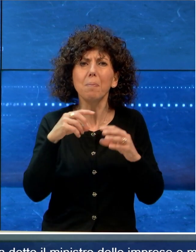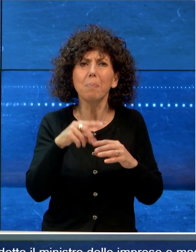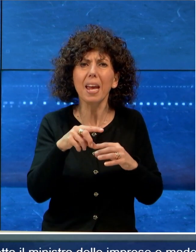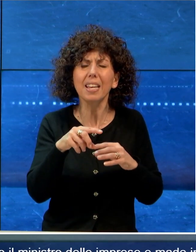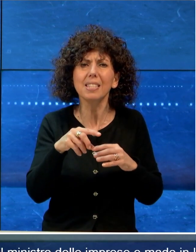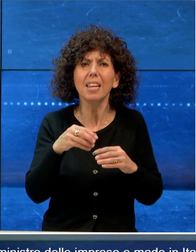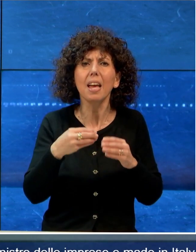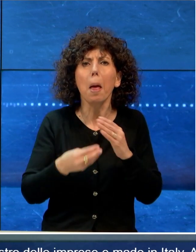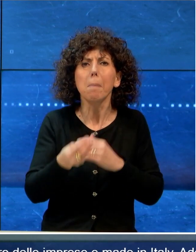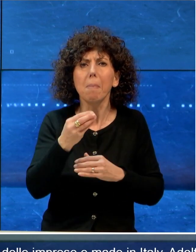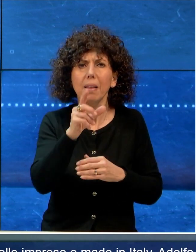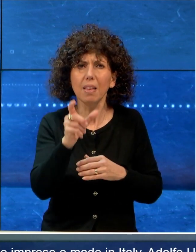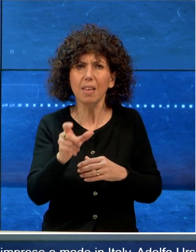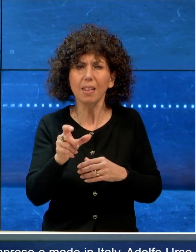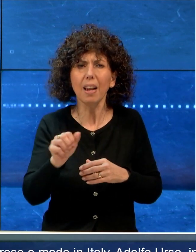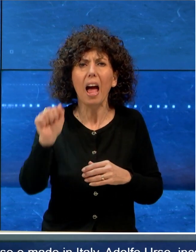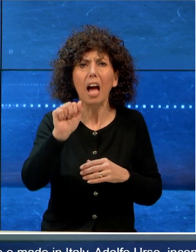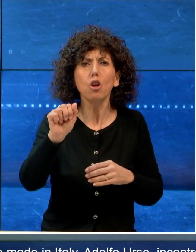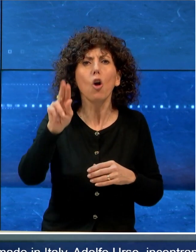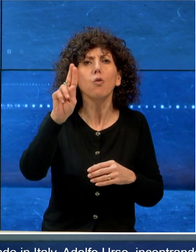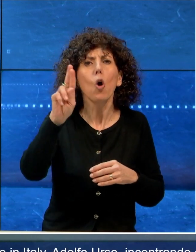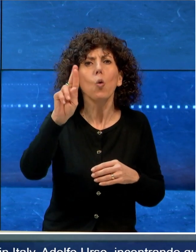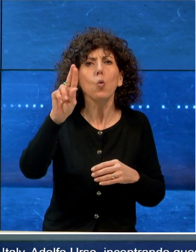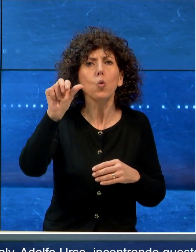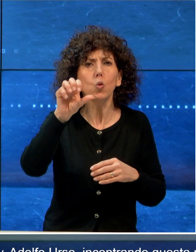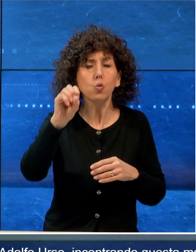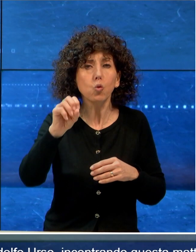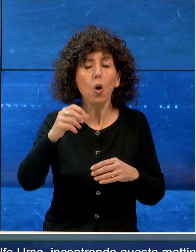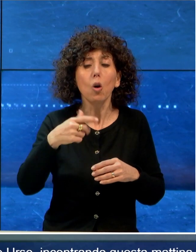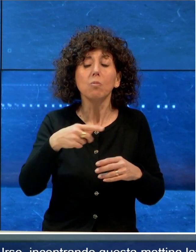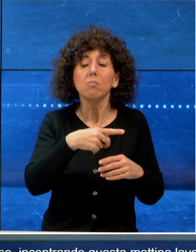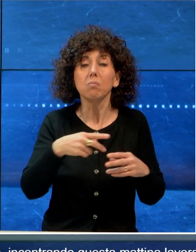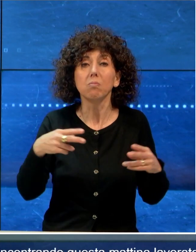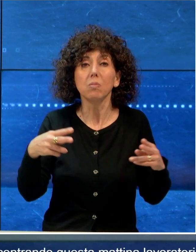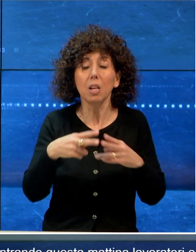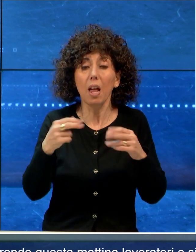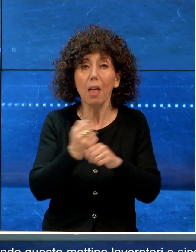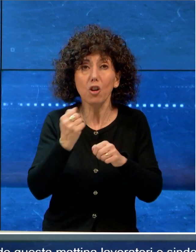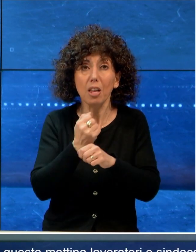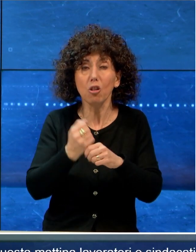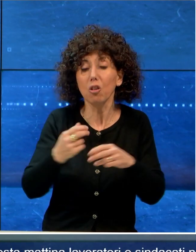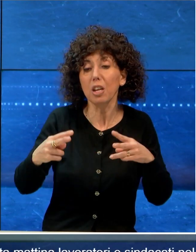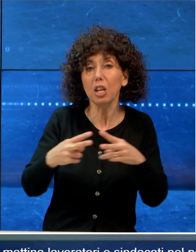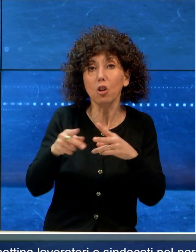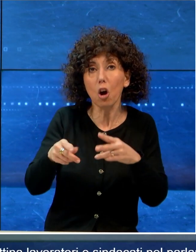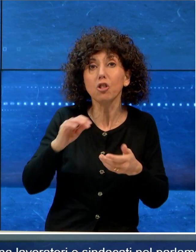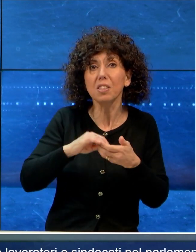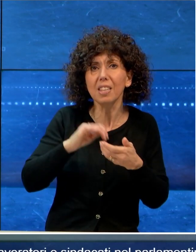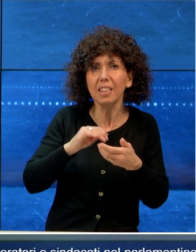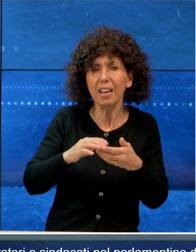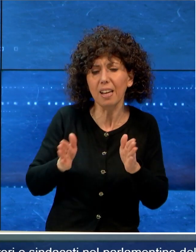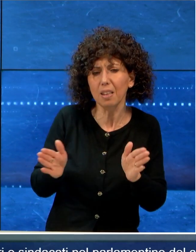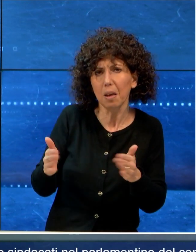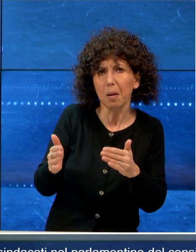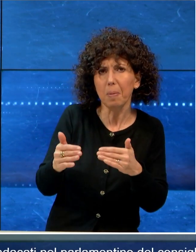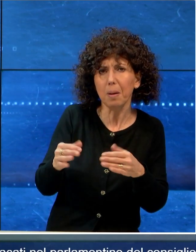Made in Italy Adolfo Urso incontrando i lavoratori e sindacati nel parlamentino